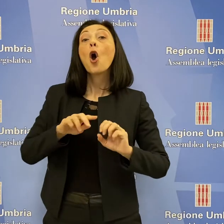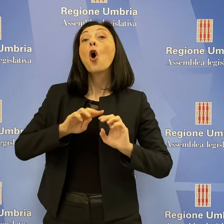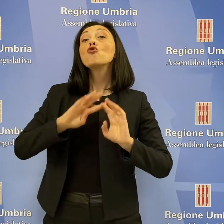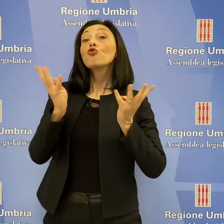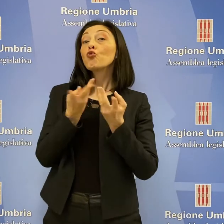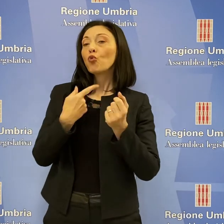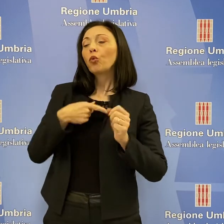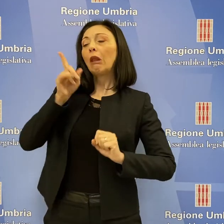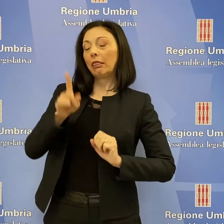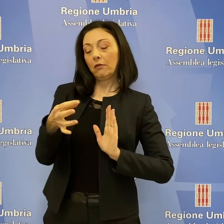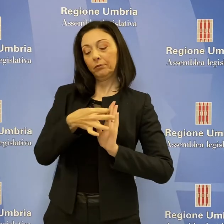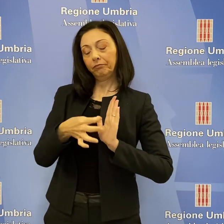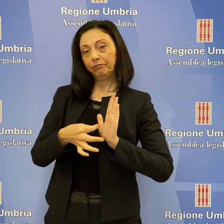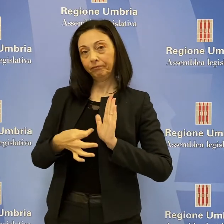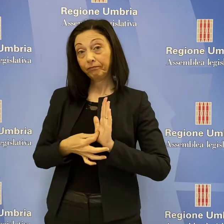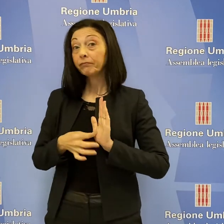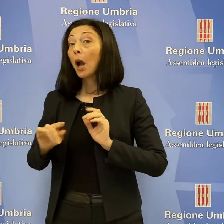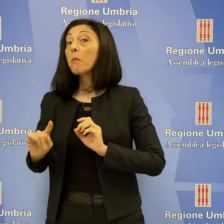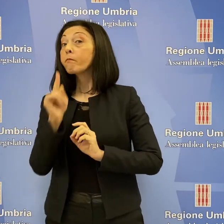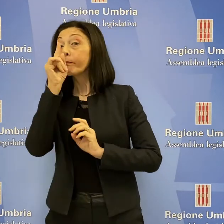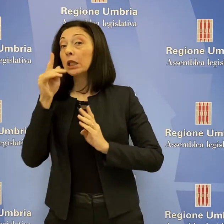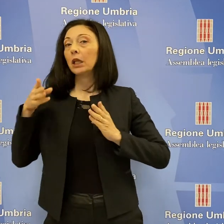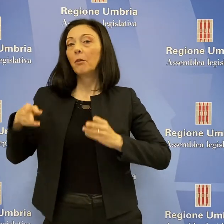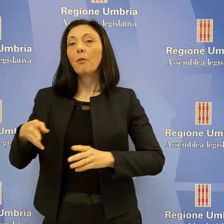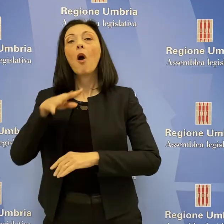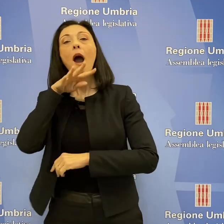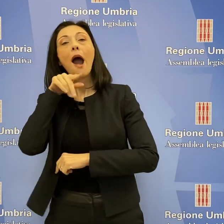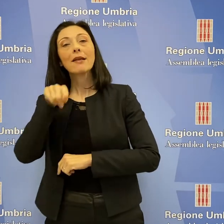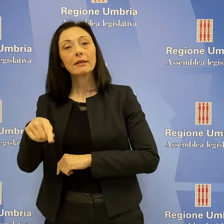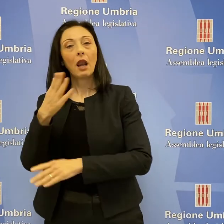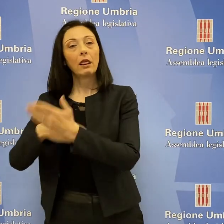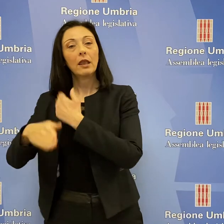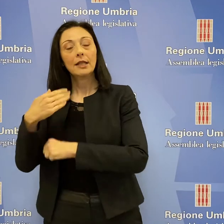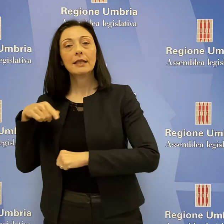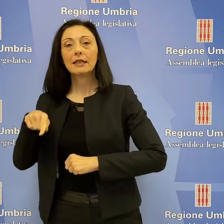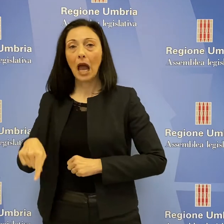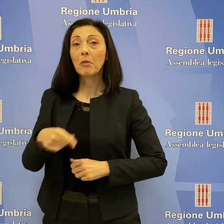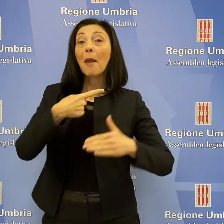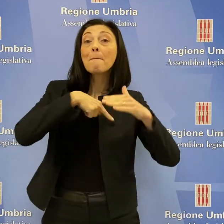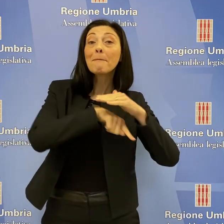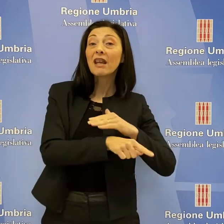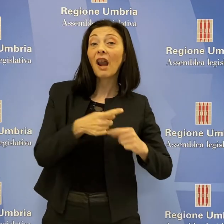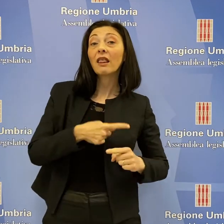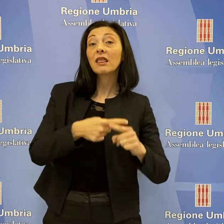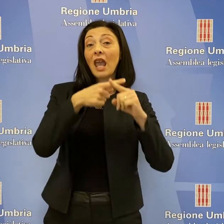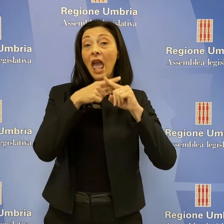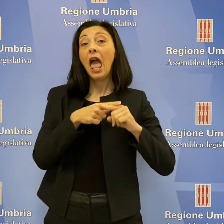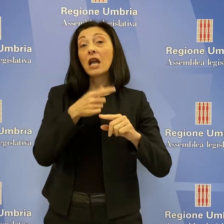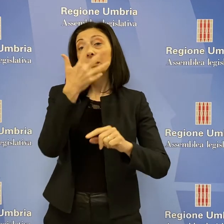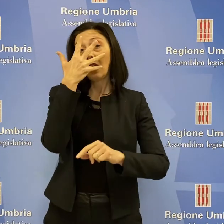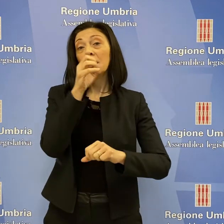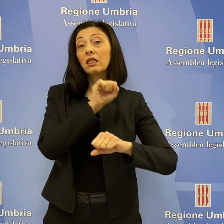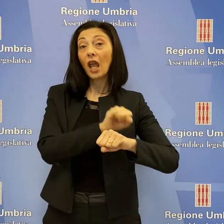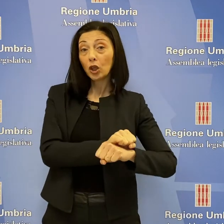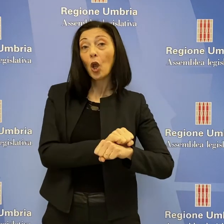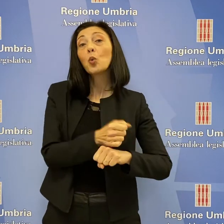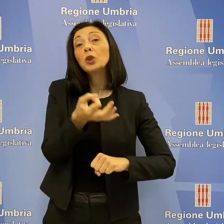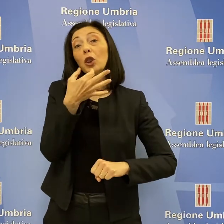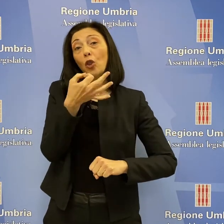priorità per anziani e disabili, ma non per migranti, ex detenuti e tossicodipendenti. Voto contrario da